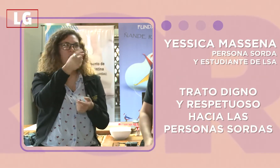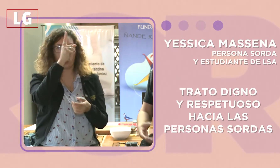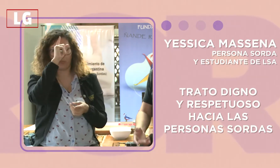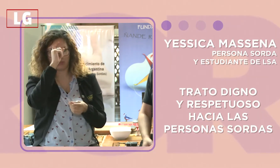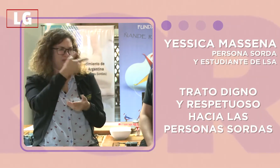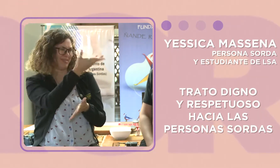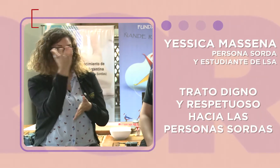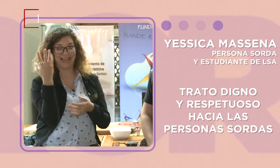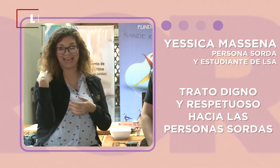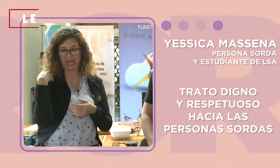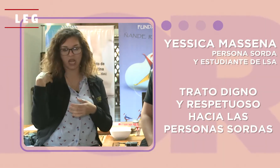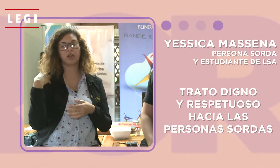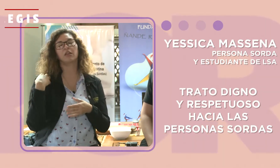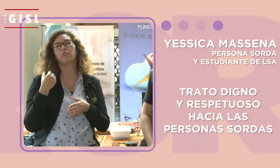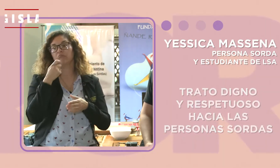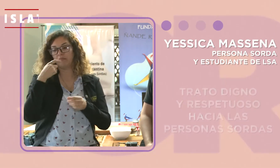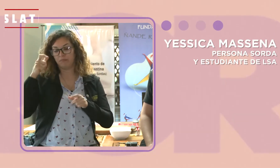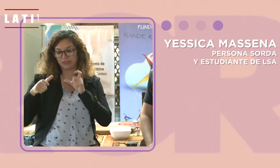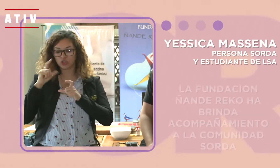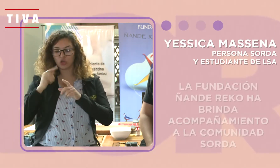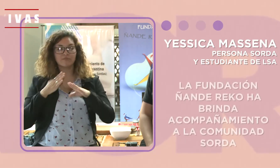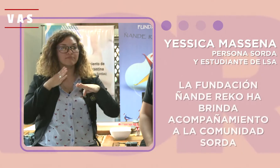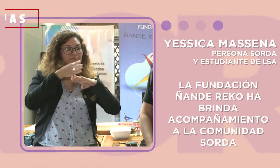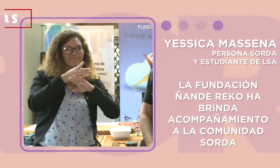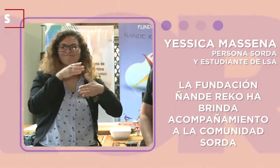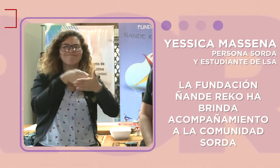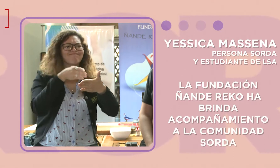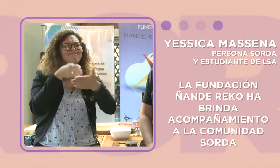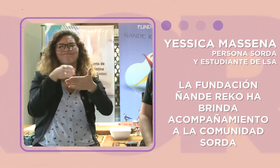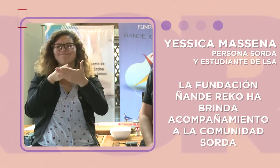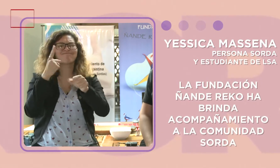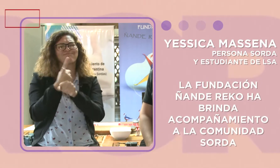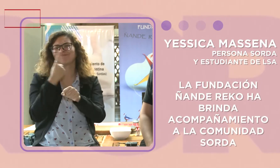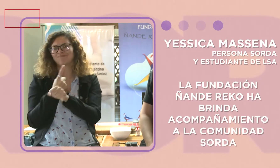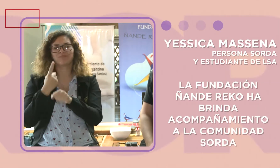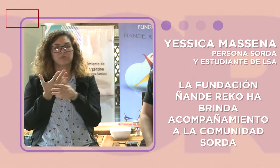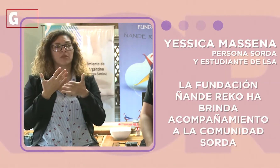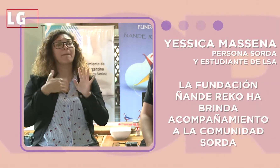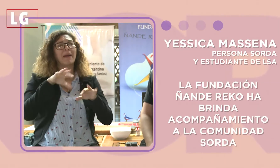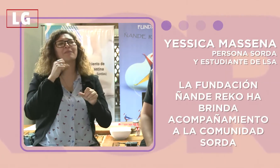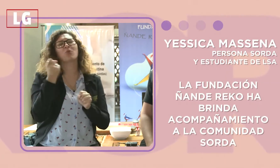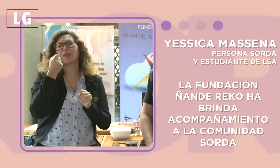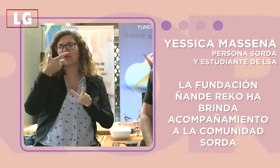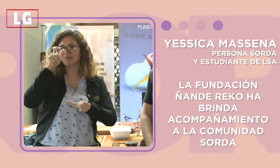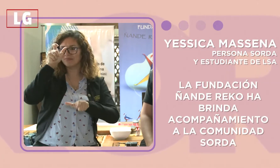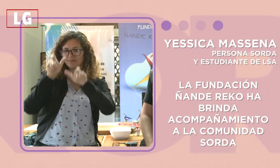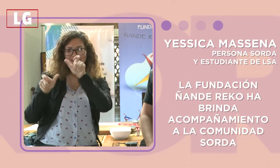policía, en los hospitales, en general las personas sordas van y se encuentran con barreras y es imposible.